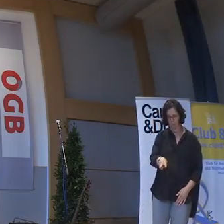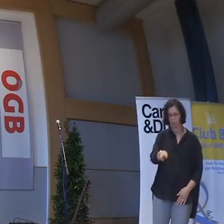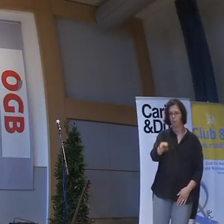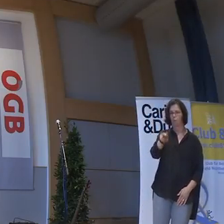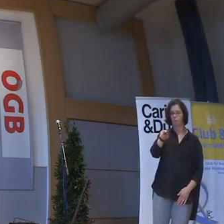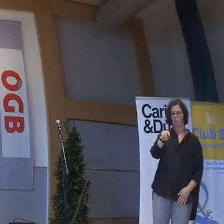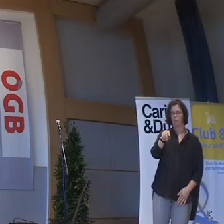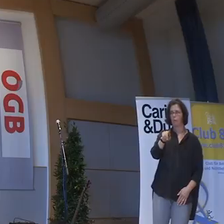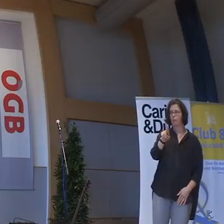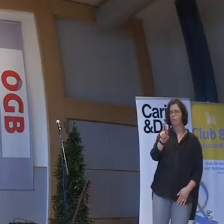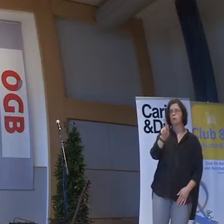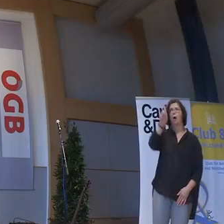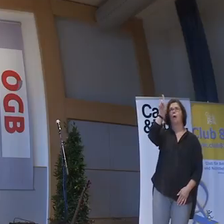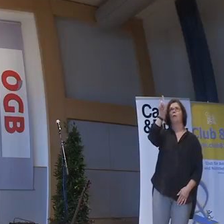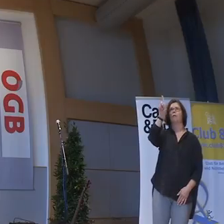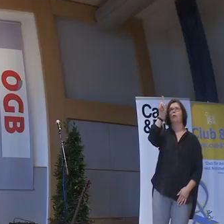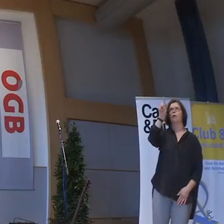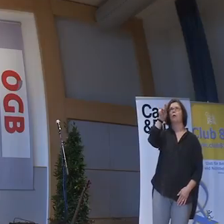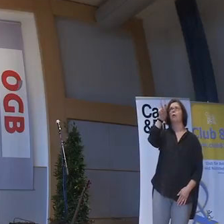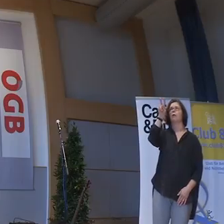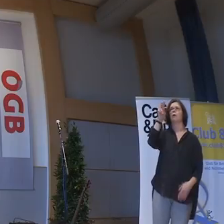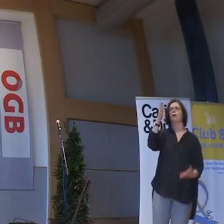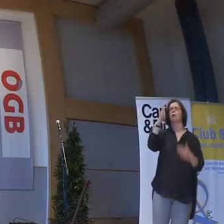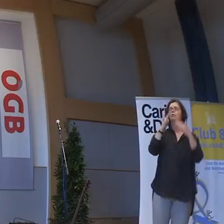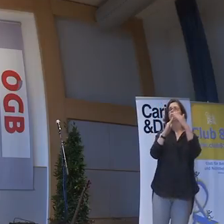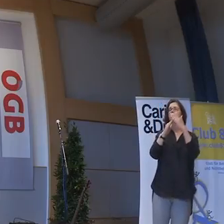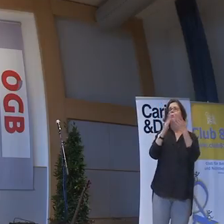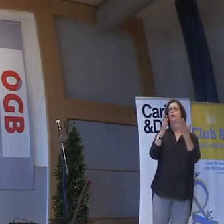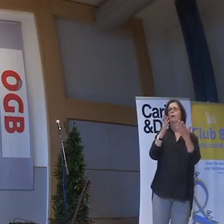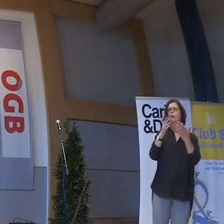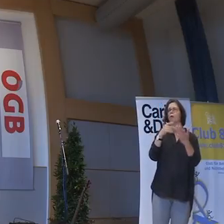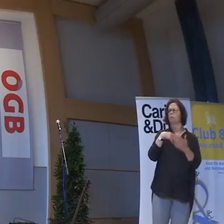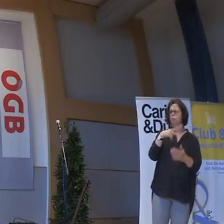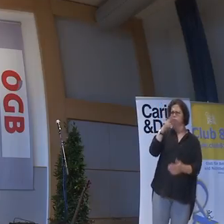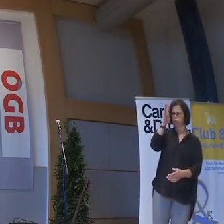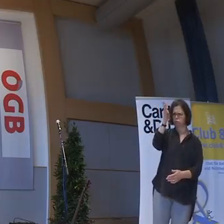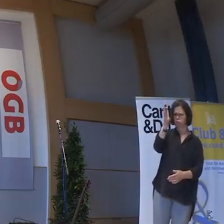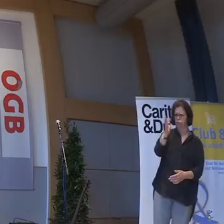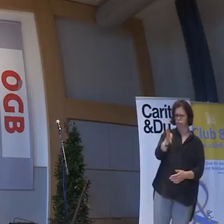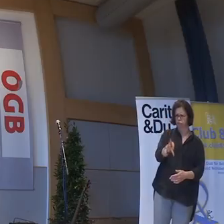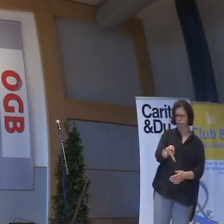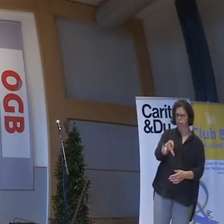von da unten, bis da oben, er dann aufhört, und ich schaue mir den genau an,